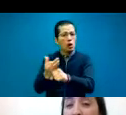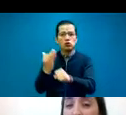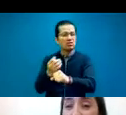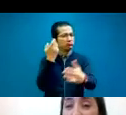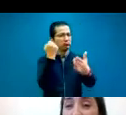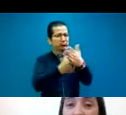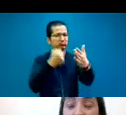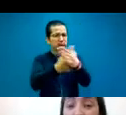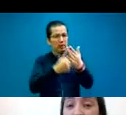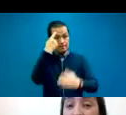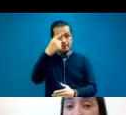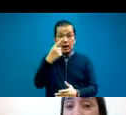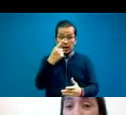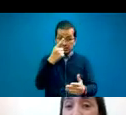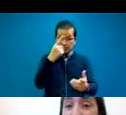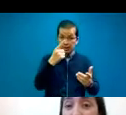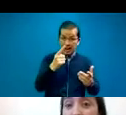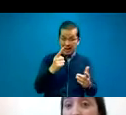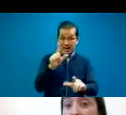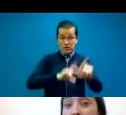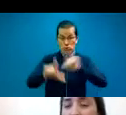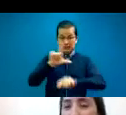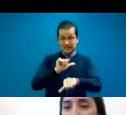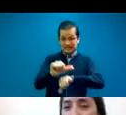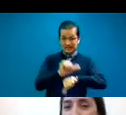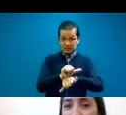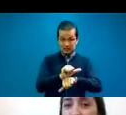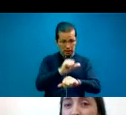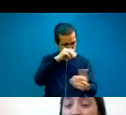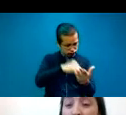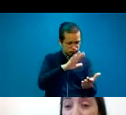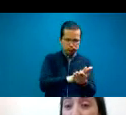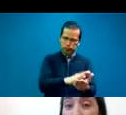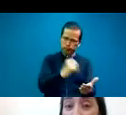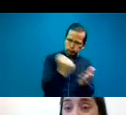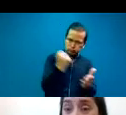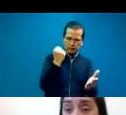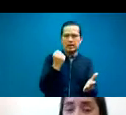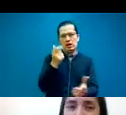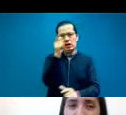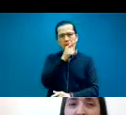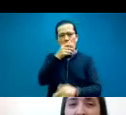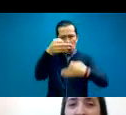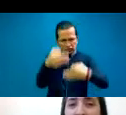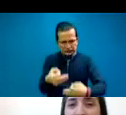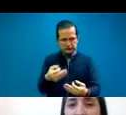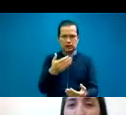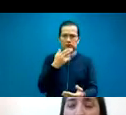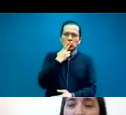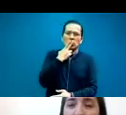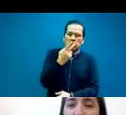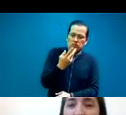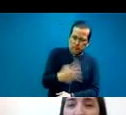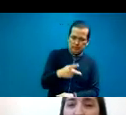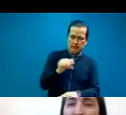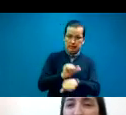reconocimiento de la lengua de señas argentina como lengua oficial y patrimonio lingüístico-cultural de la Argentina. ¡Qué